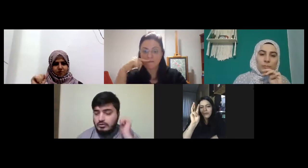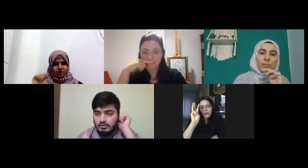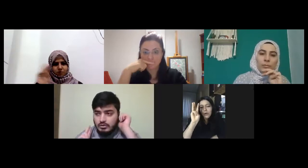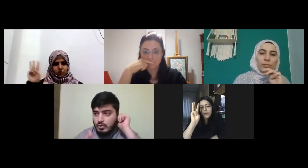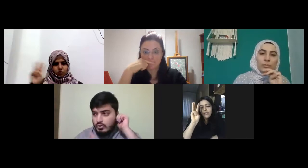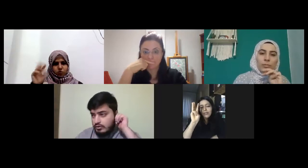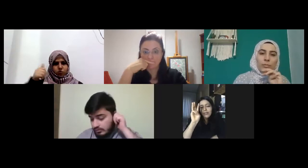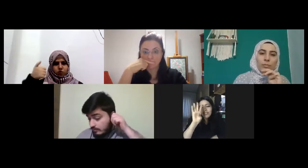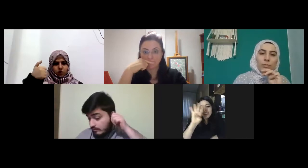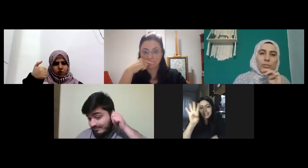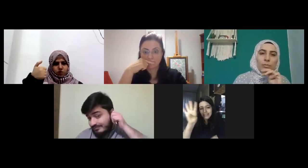kırk